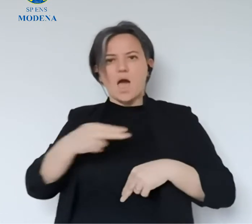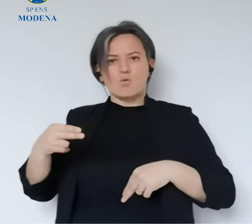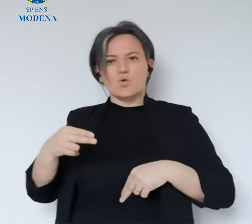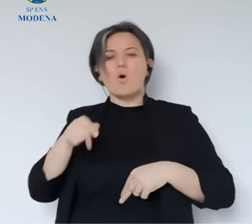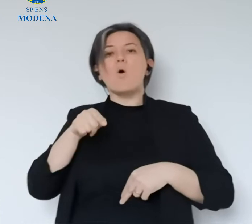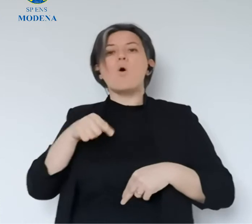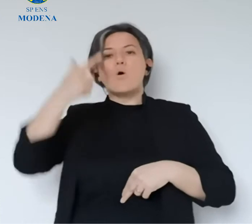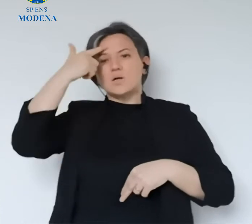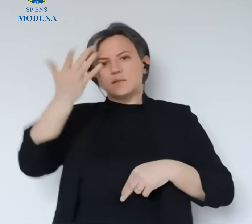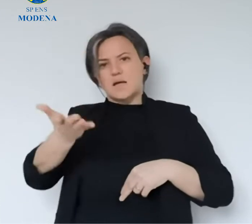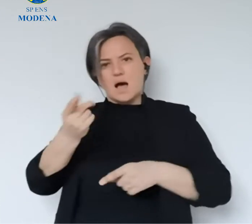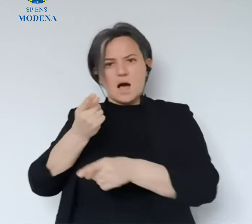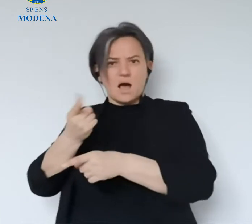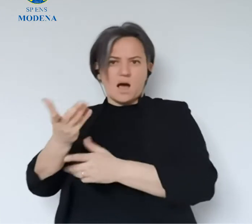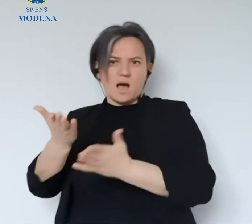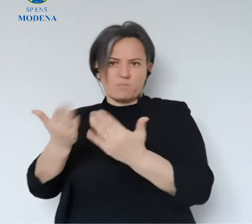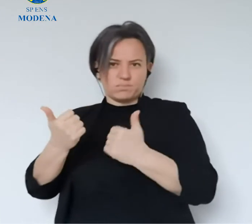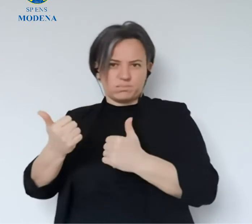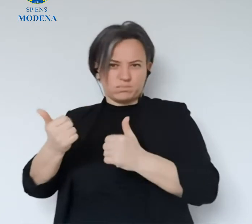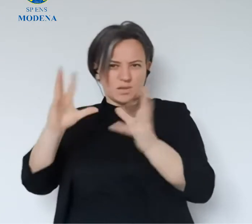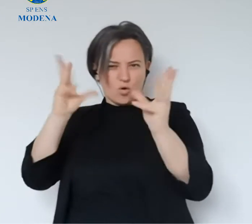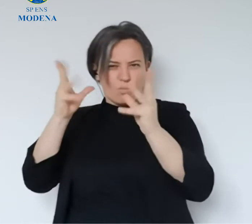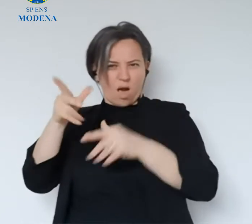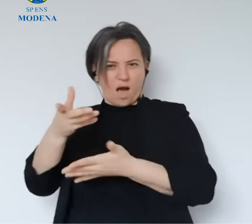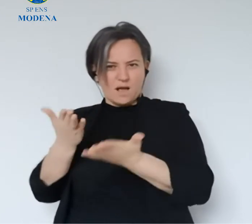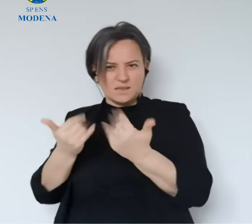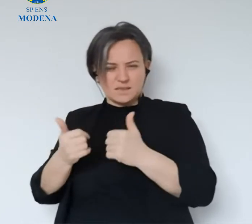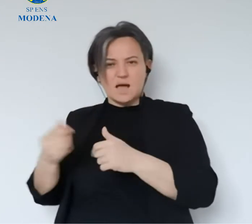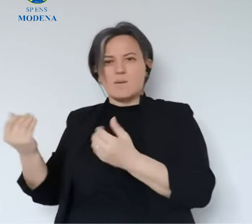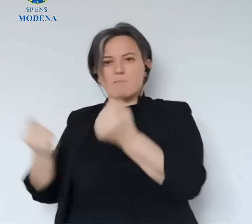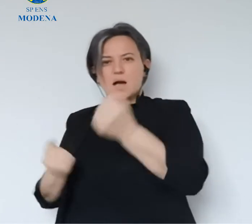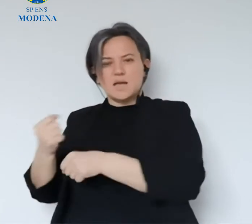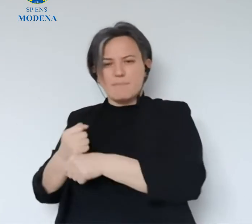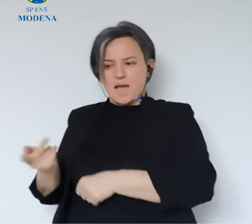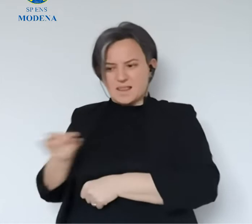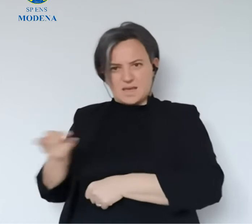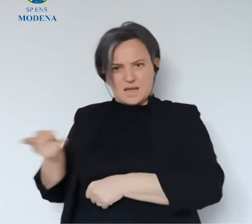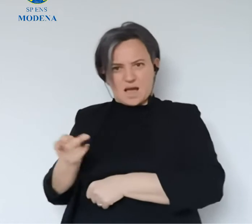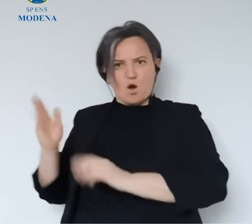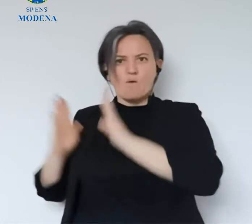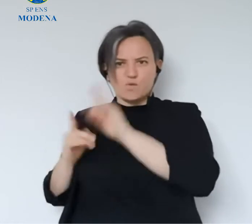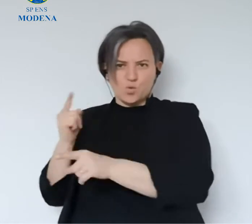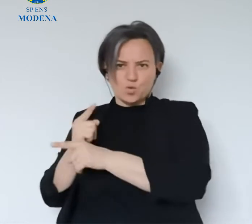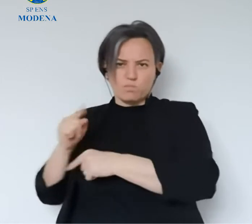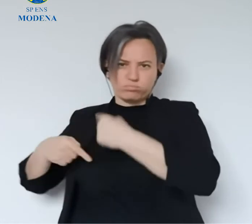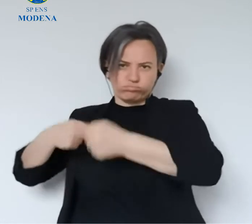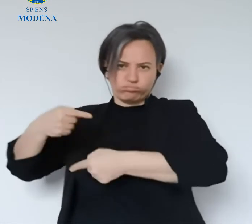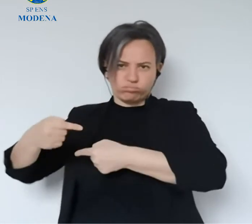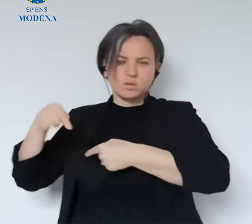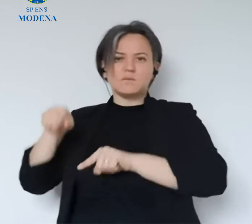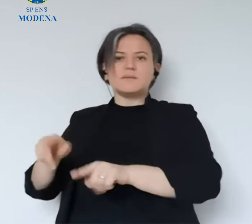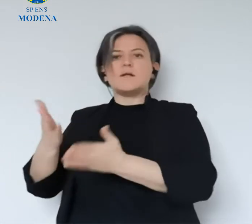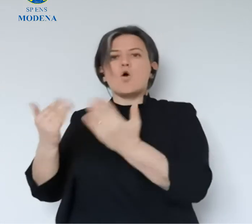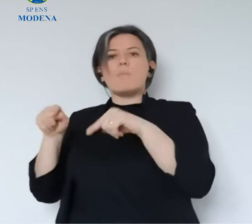269 mila euro raccolti in totale, sapete che l'ambulanza, l'automedica, adesso ci stiamo confrontando con la sanità anche per ulteriori